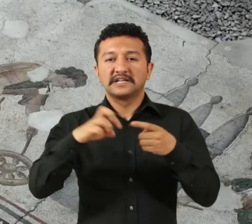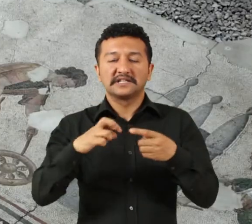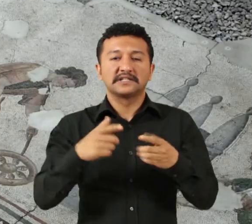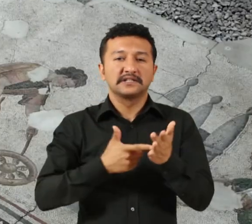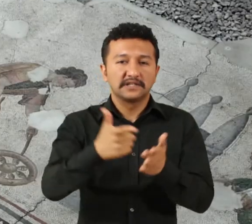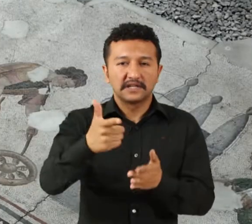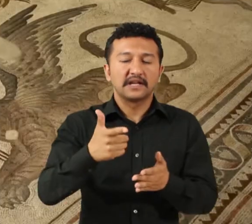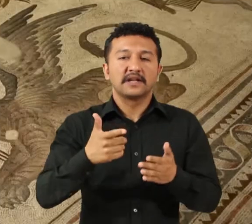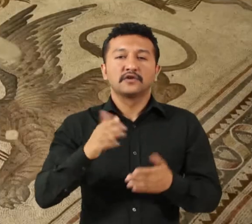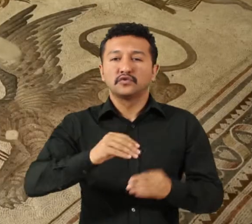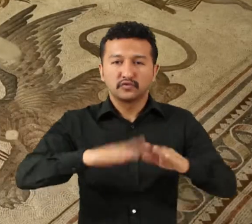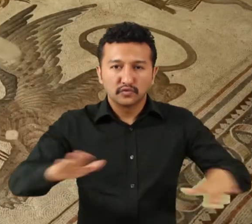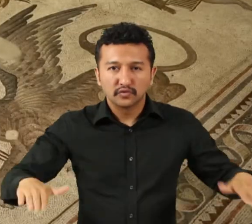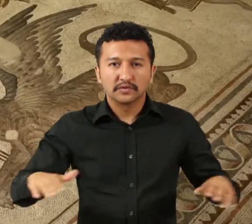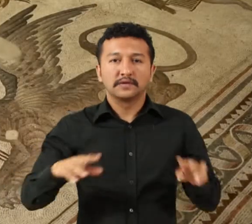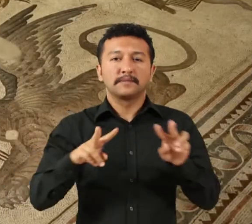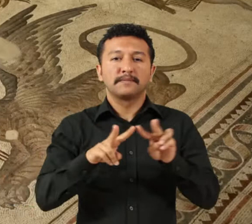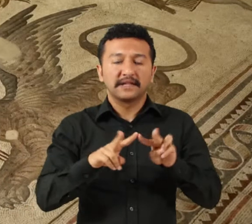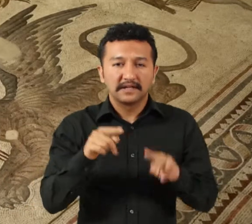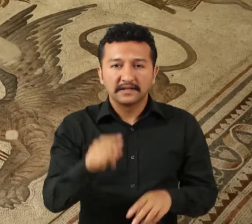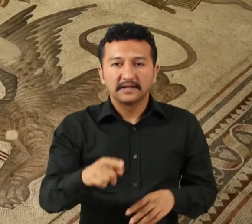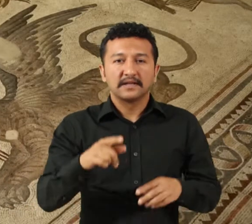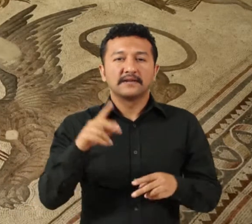çocuklar, mitler, egzotik yaratıklar.